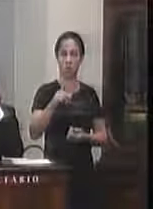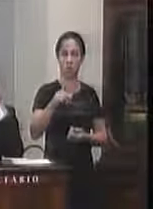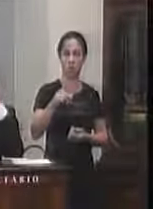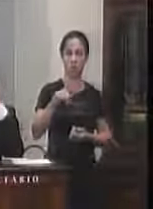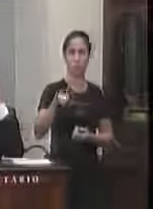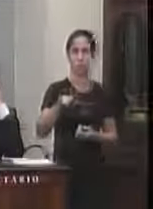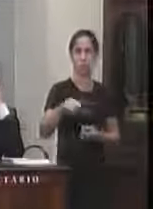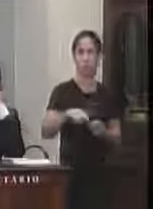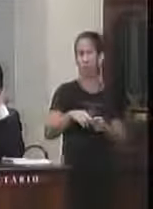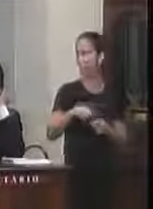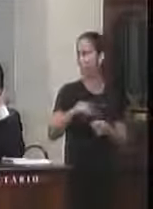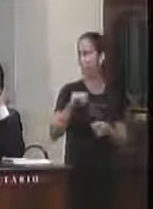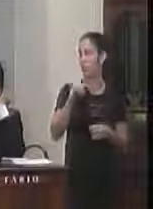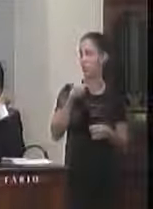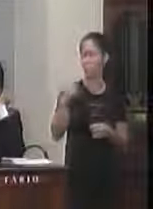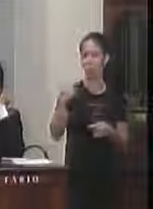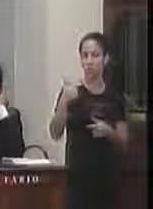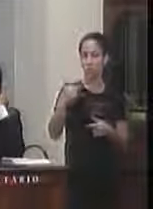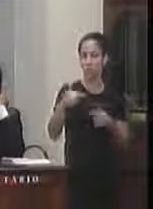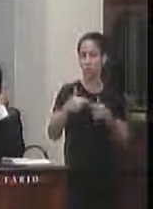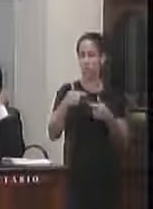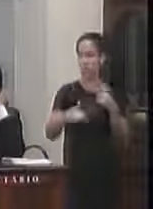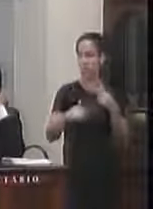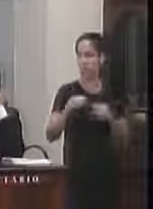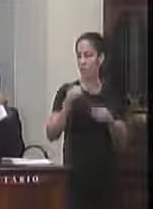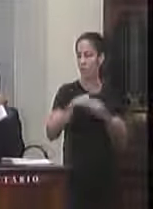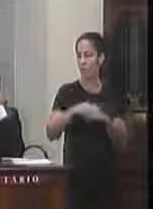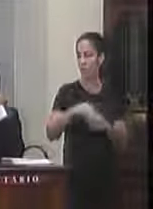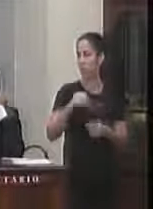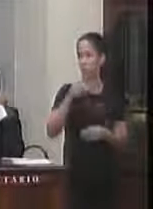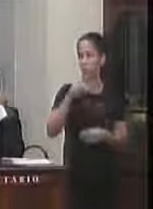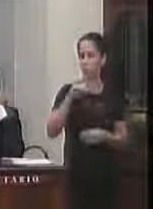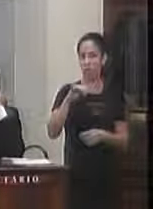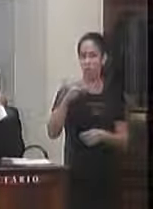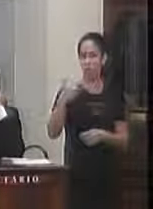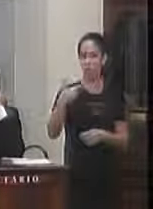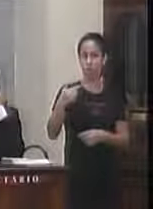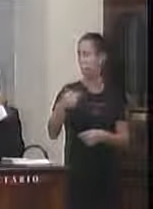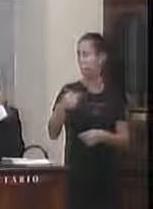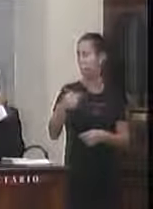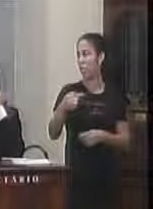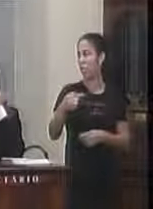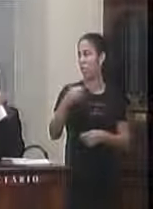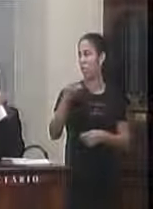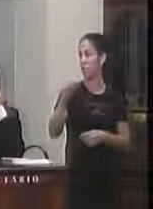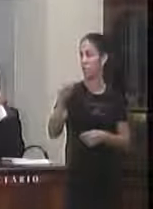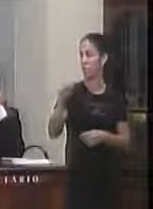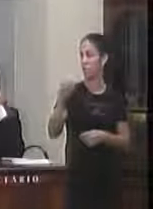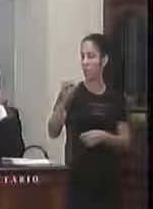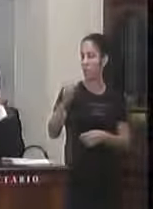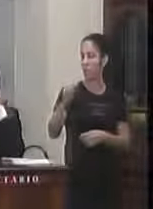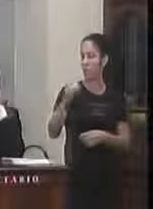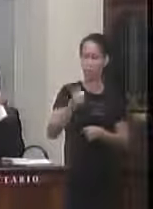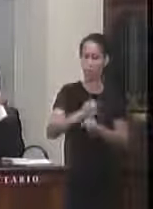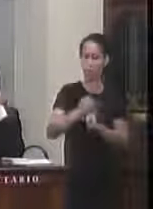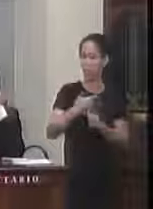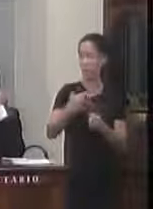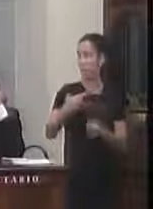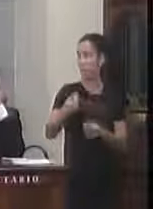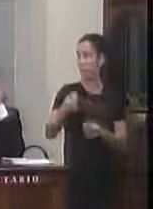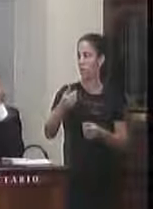providências e do uma discussão e votação para o dia 27 do 8 de 2019